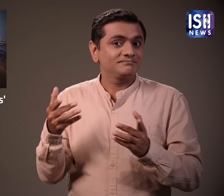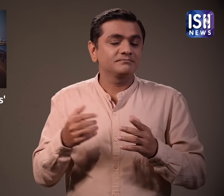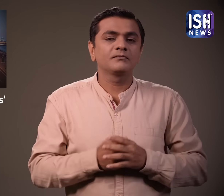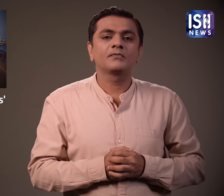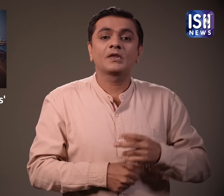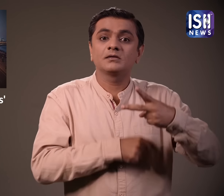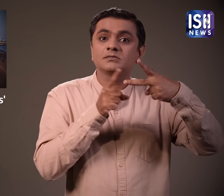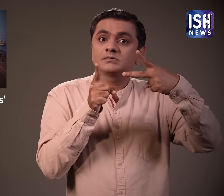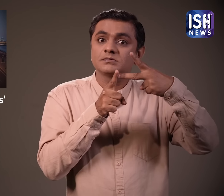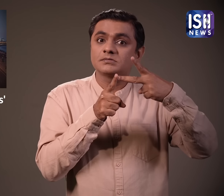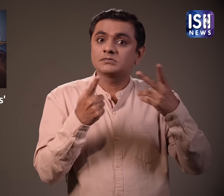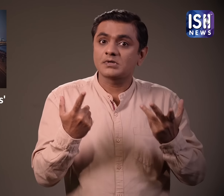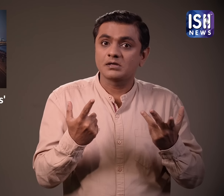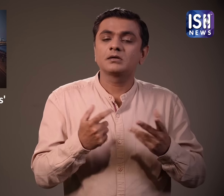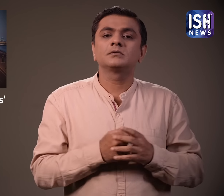चर्नी रोड का नाम बदल कर गिरगाओं रखा